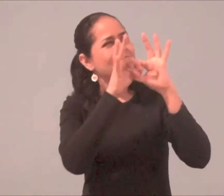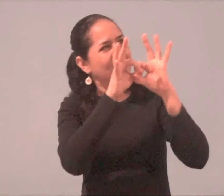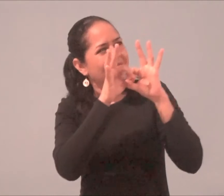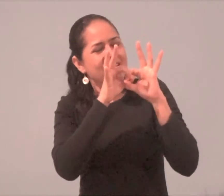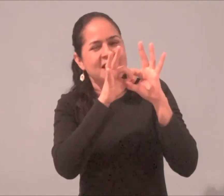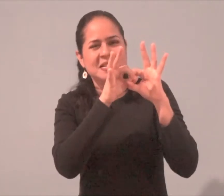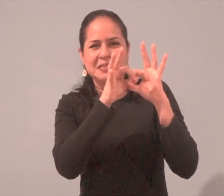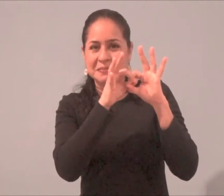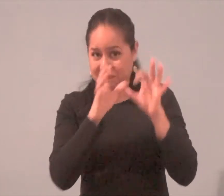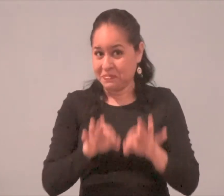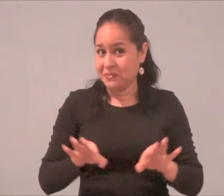enriquecedora